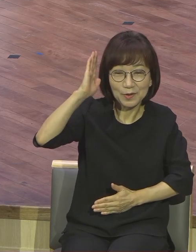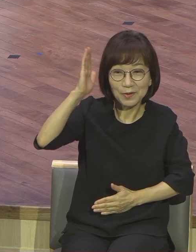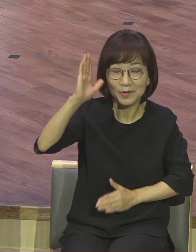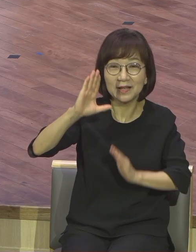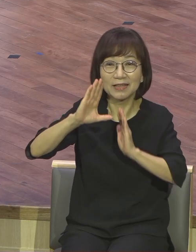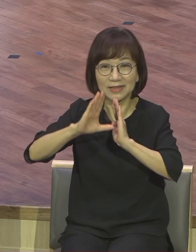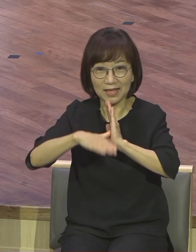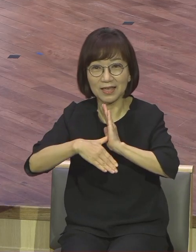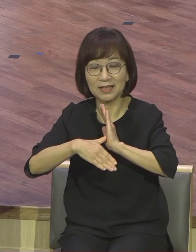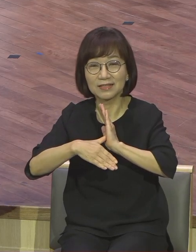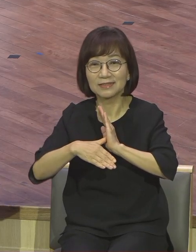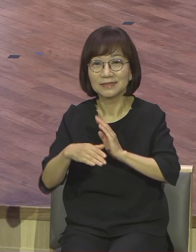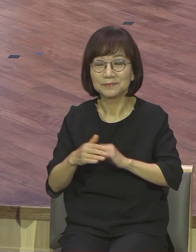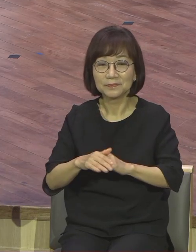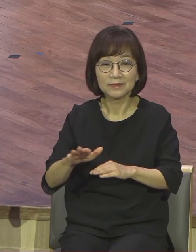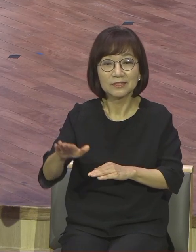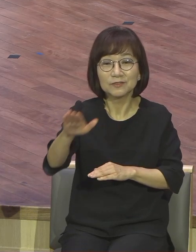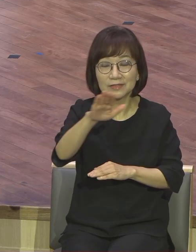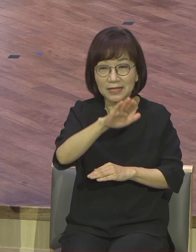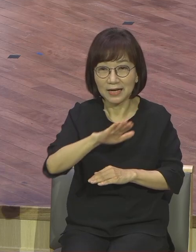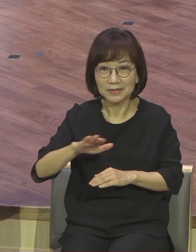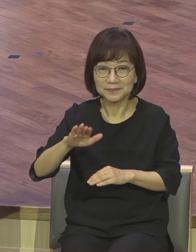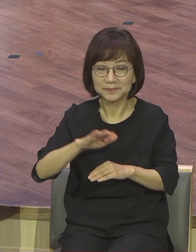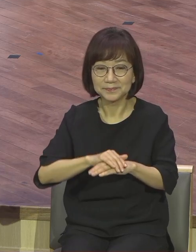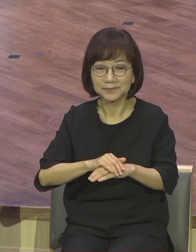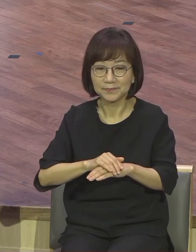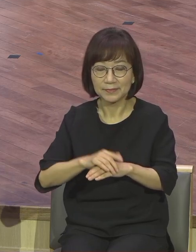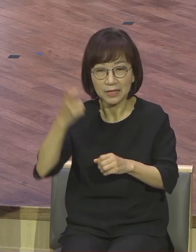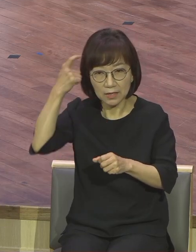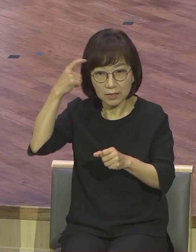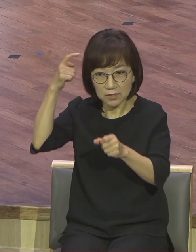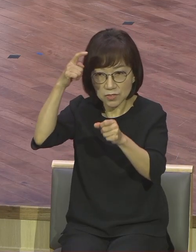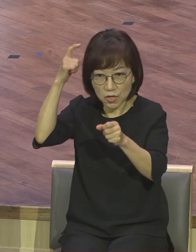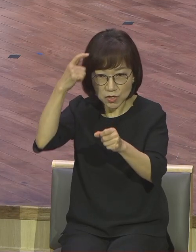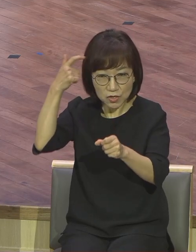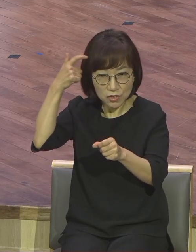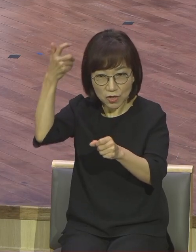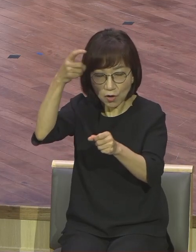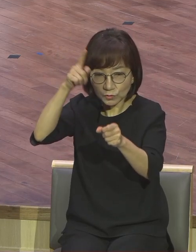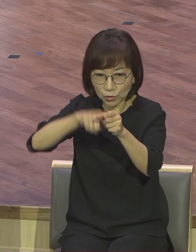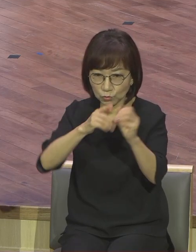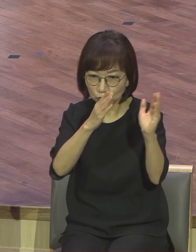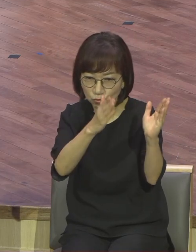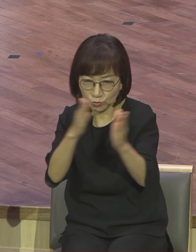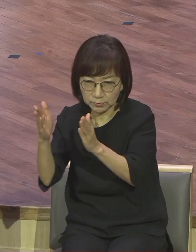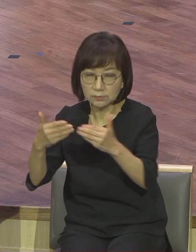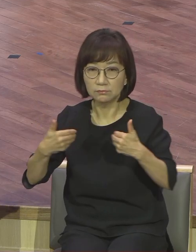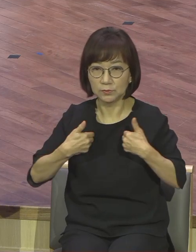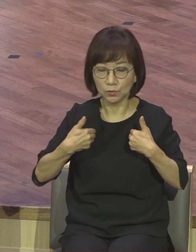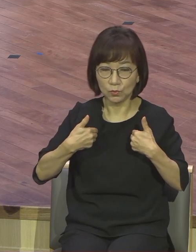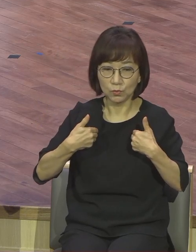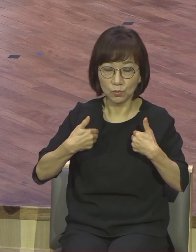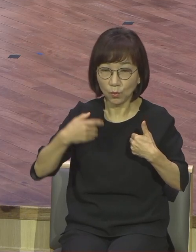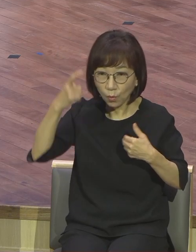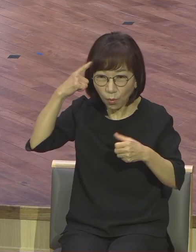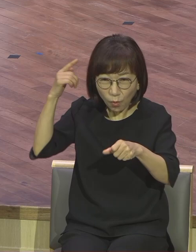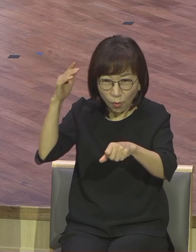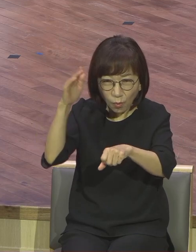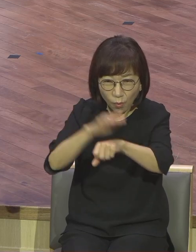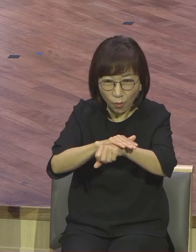우리가 영적으로 마지막 때를 준비하는 지혜가 없으면 여러가지 급변하는